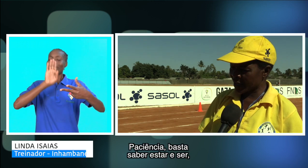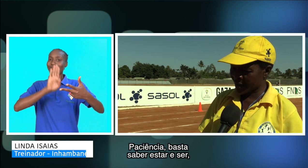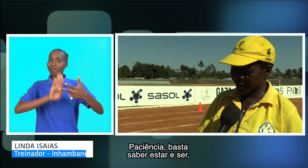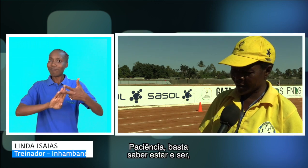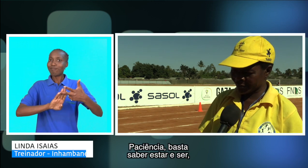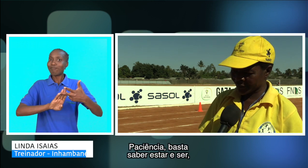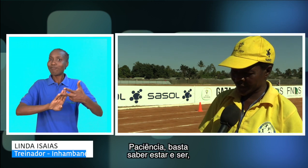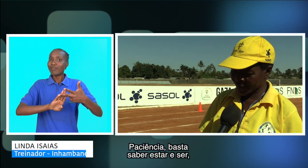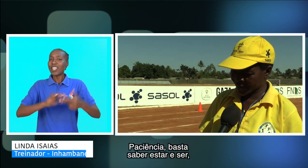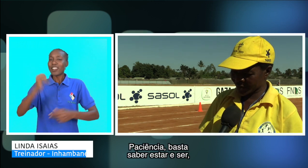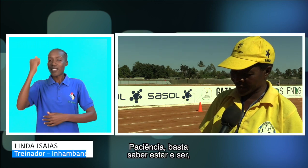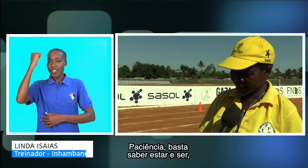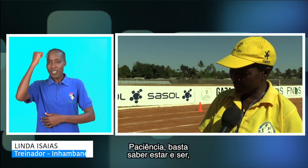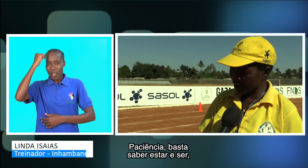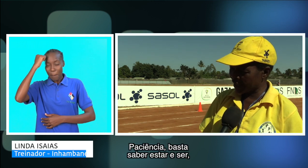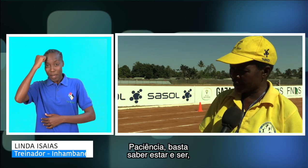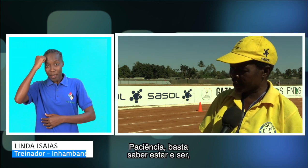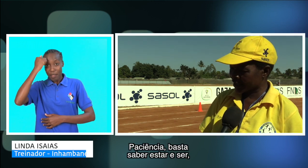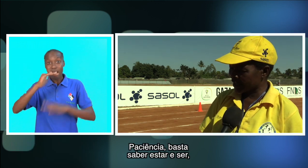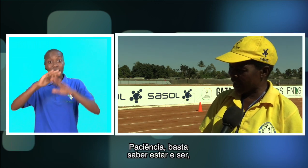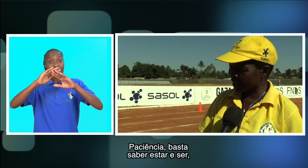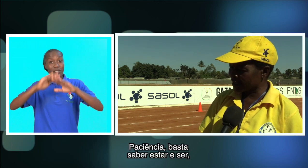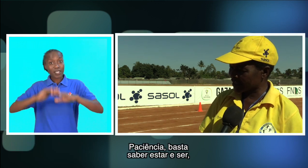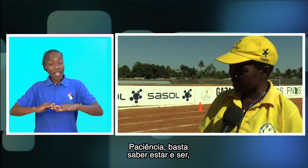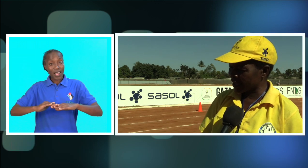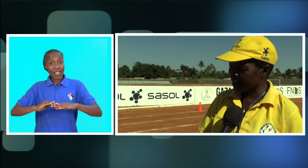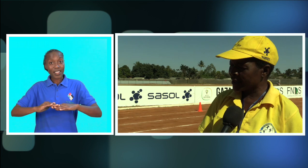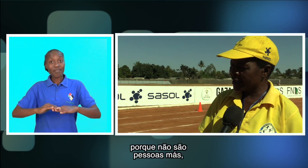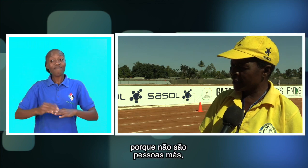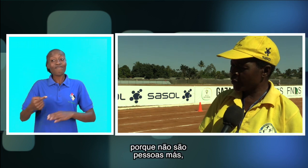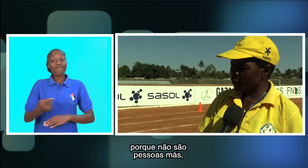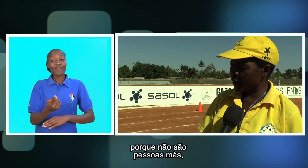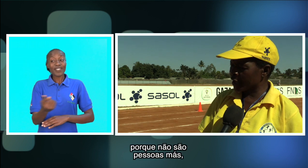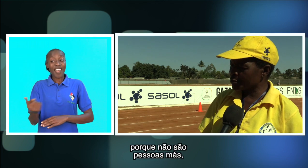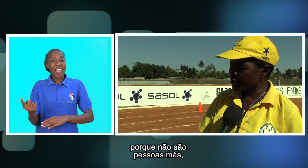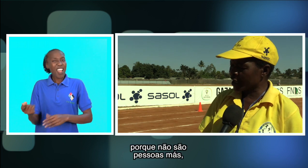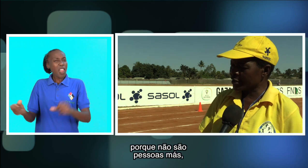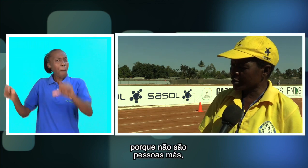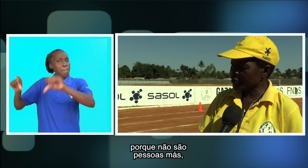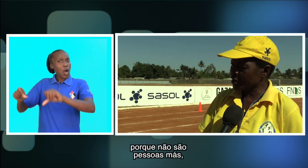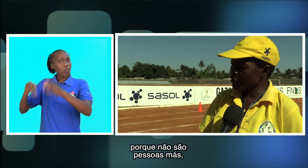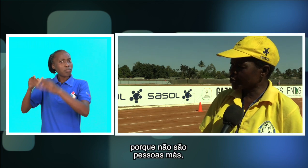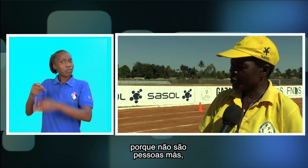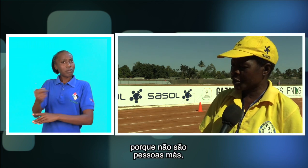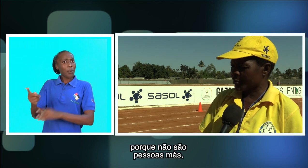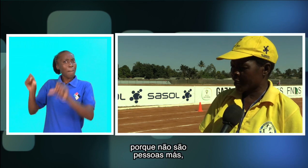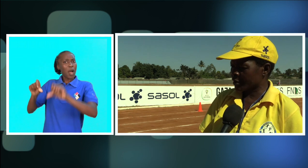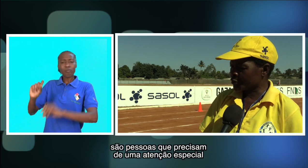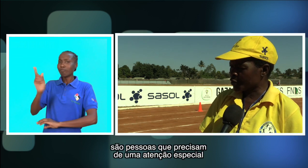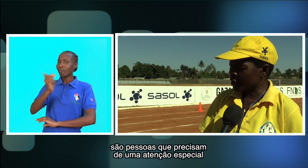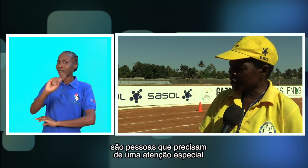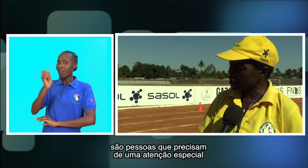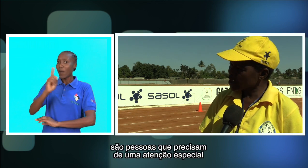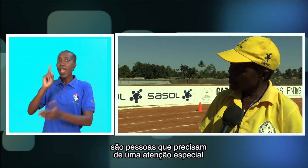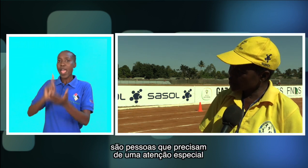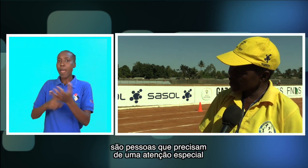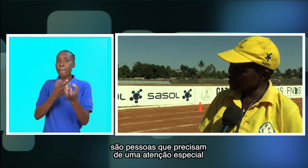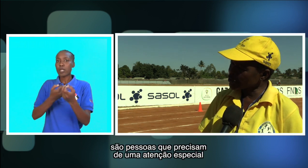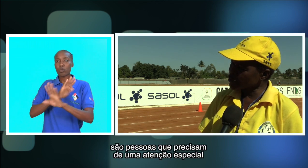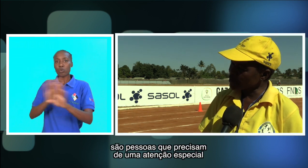saber estar, ser com eles, porque eles não são pessoas más, são pessoas que precisam de